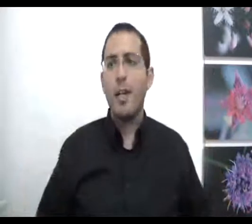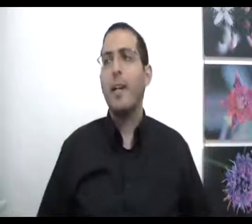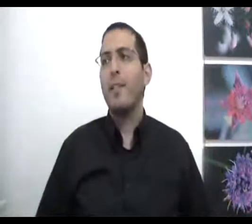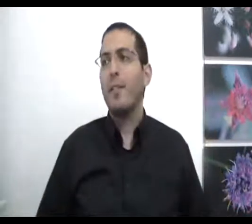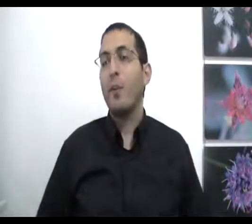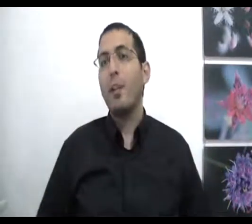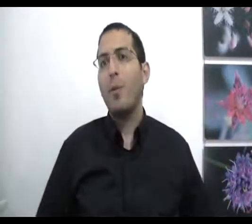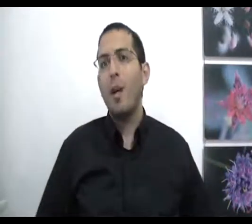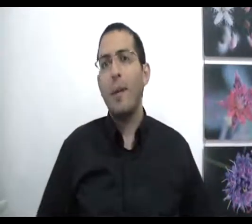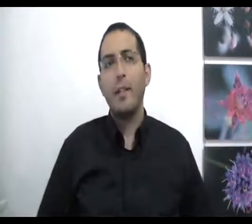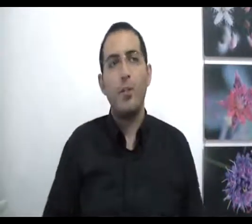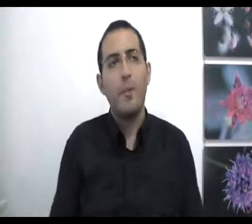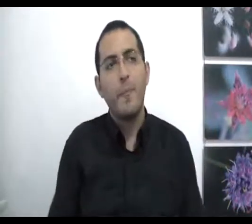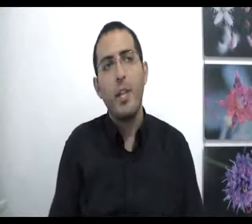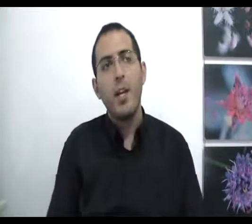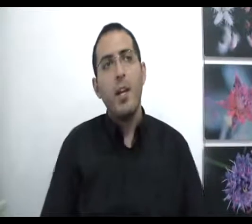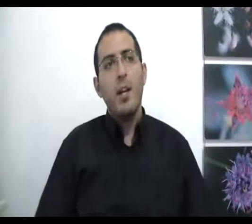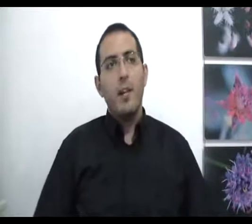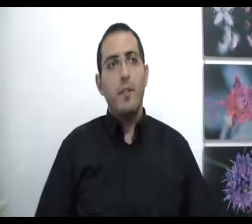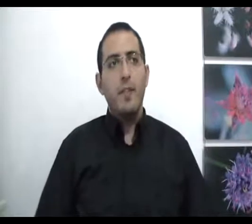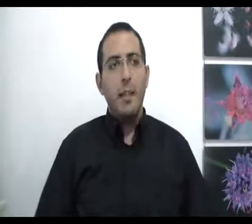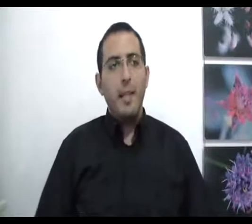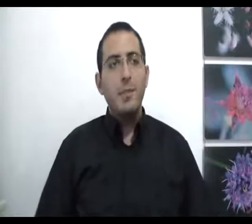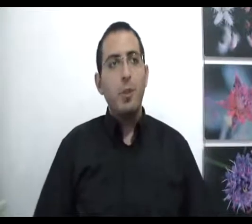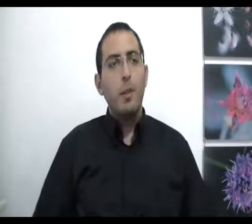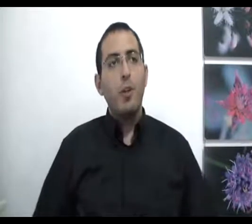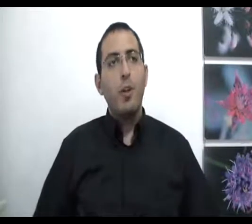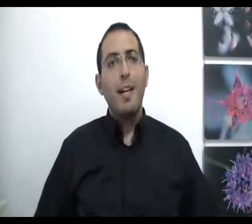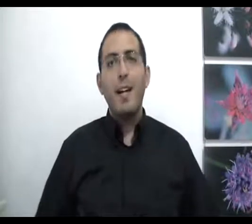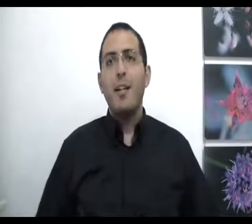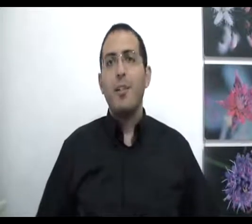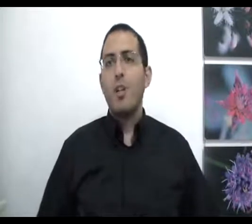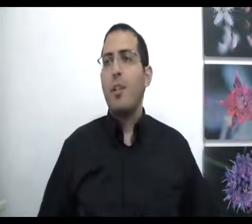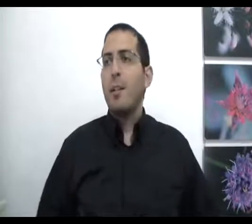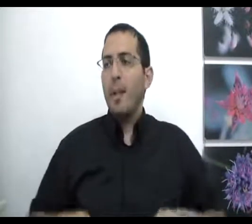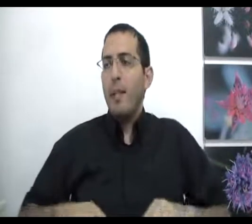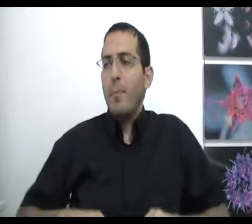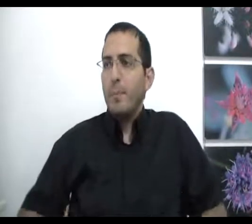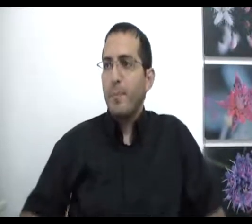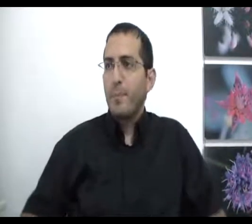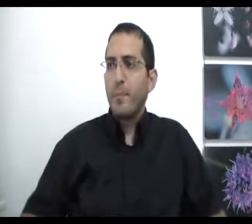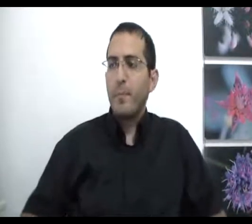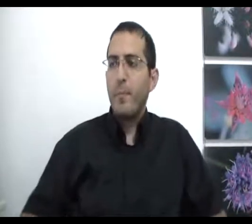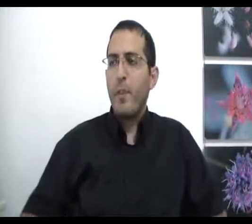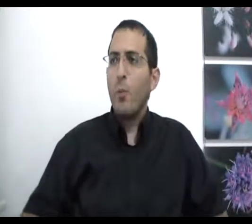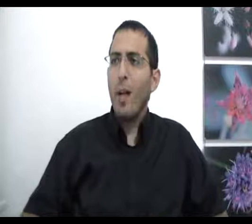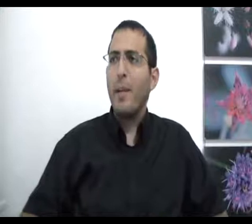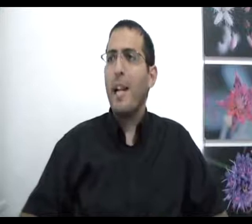אחרת אבל לפחות רע הוא לא היה מרגיש ובעצם זה אומר שכל הרע שיש לאדם בחיים הוא רק בגלל